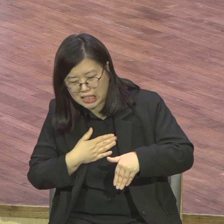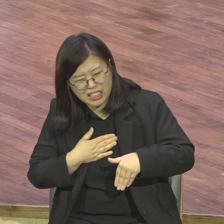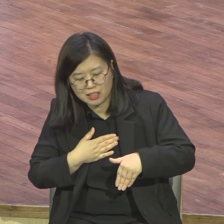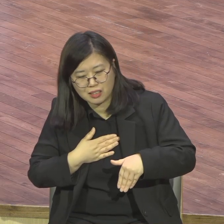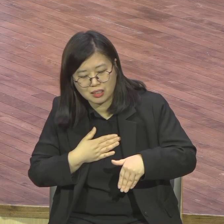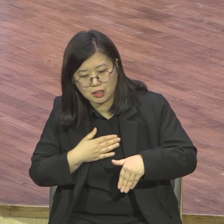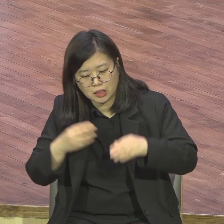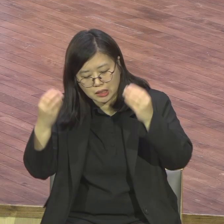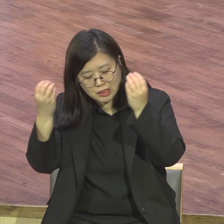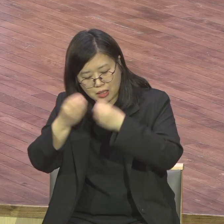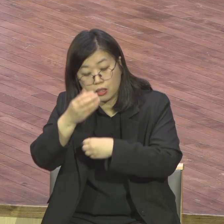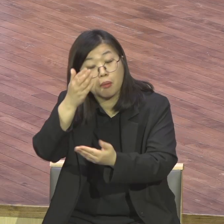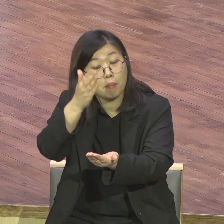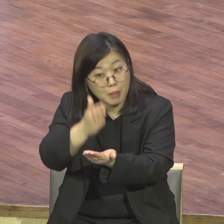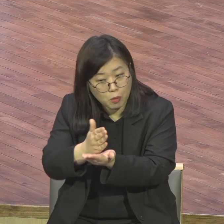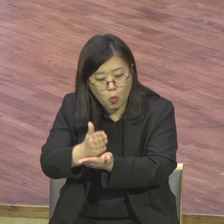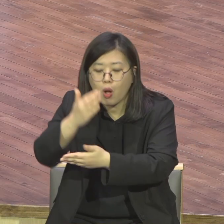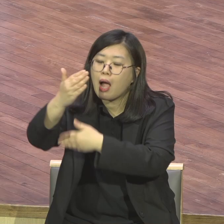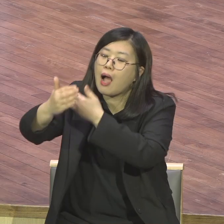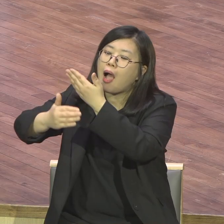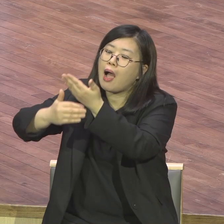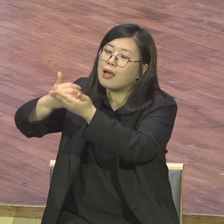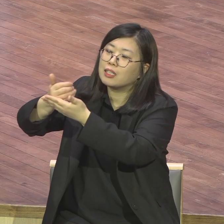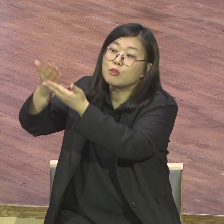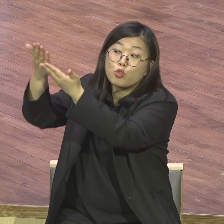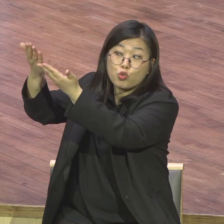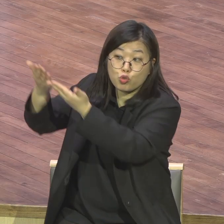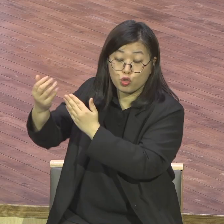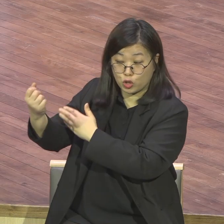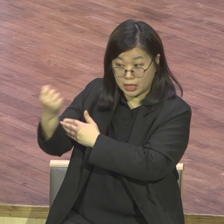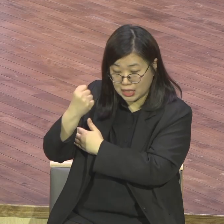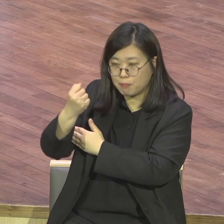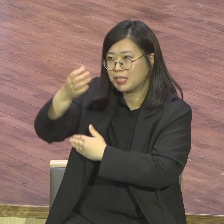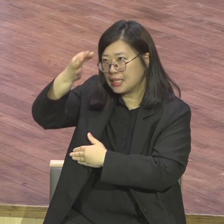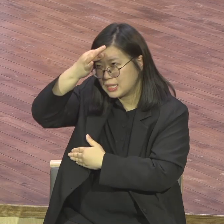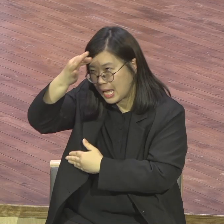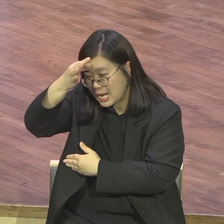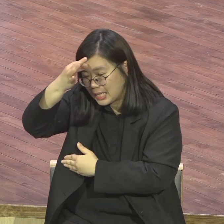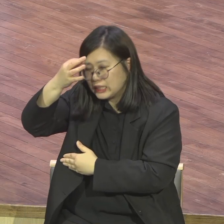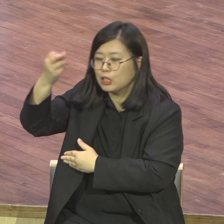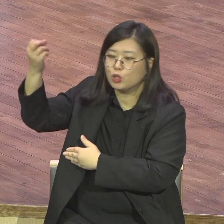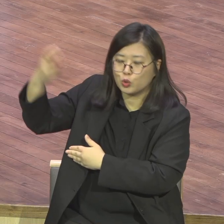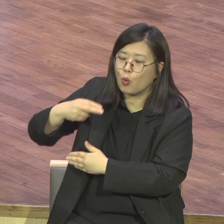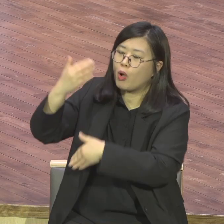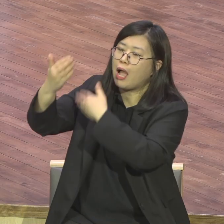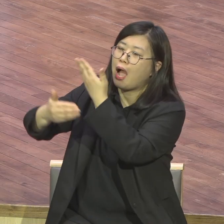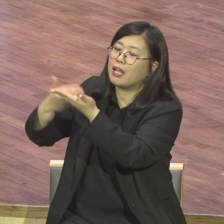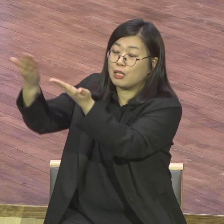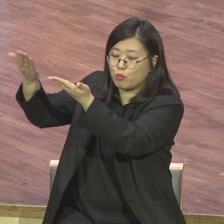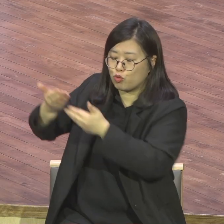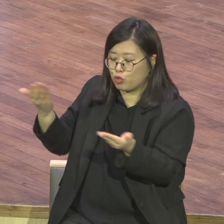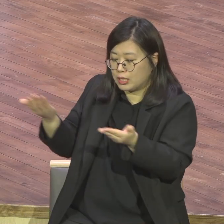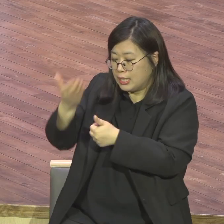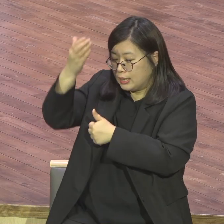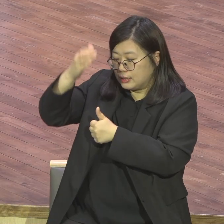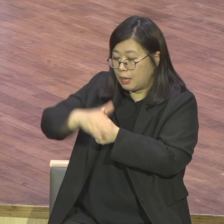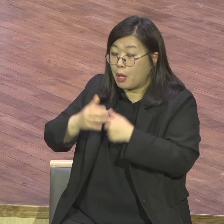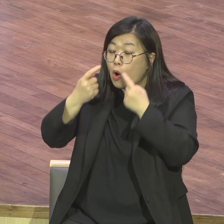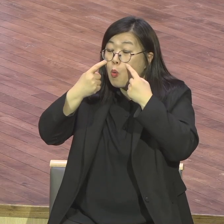힘으로 아멘 하나님 주시는 재능으로 하나님 주시는 사명으로 이 중직자 사명을 잘